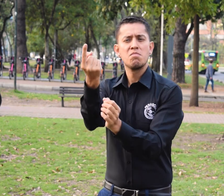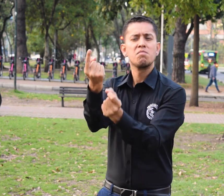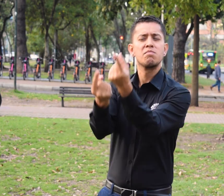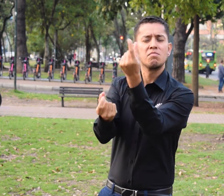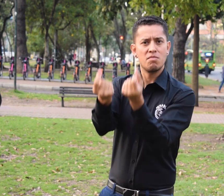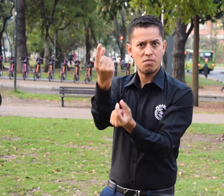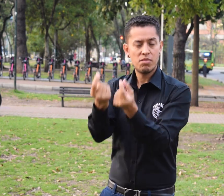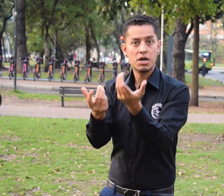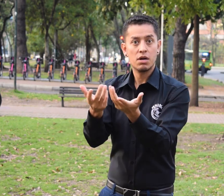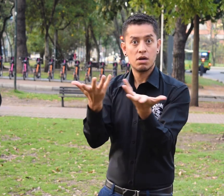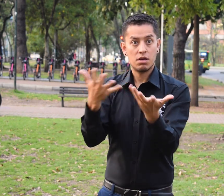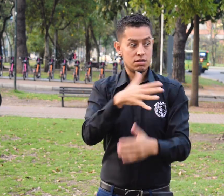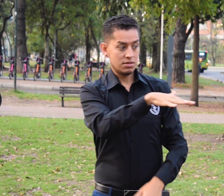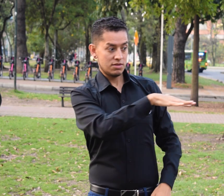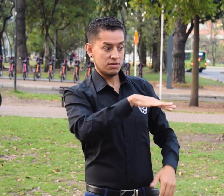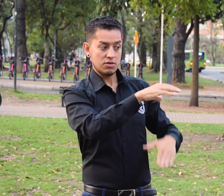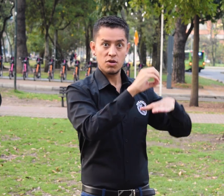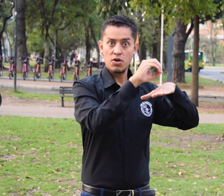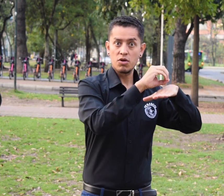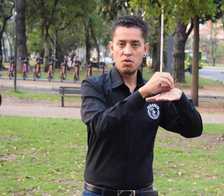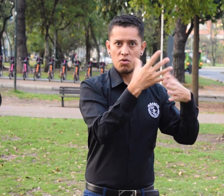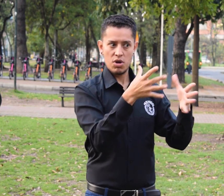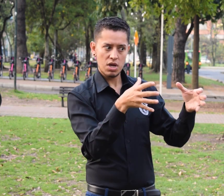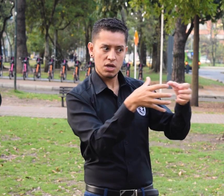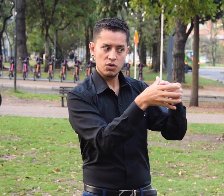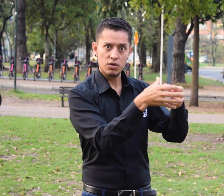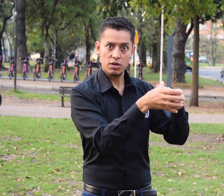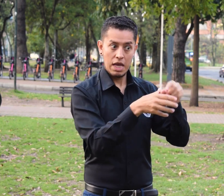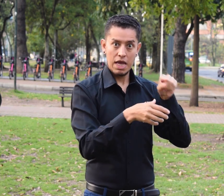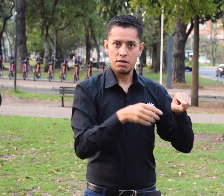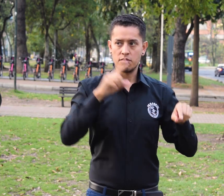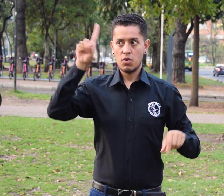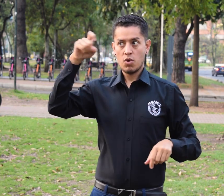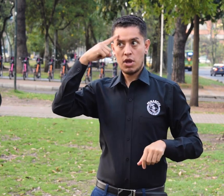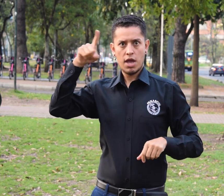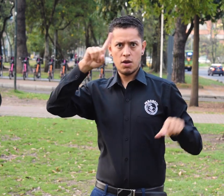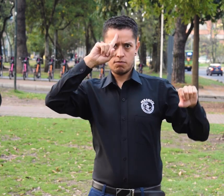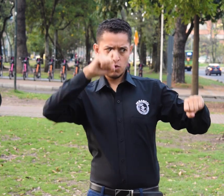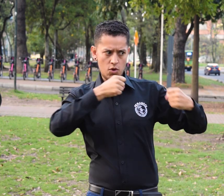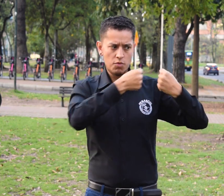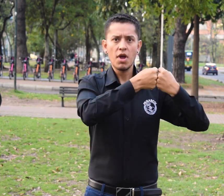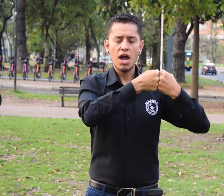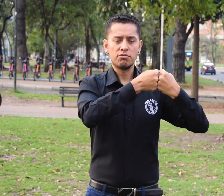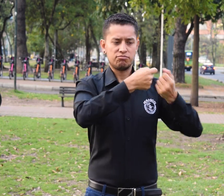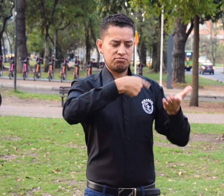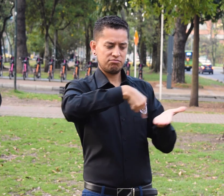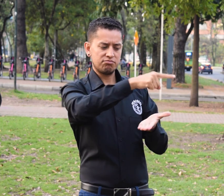Por otro lado, el gobierno ha hecho alianzas con organizaciones y asociaciones para brindar a las personas sordas